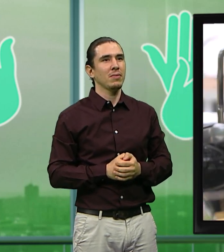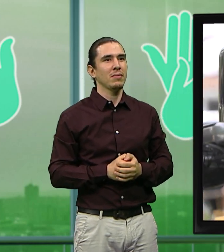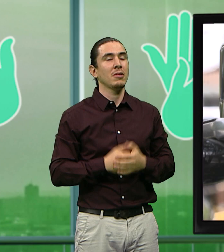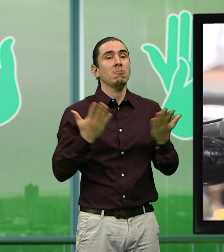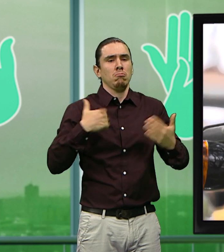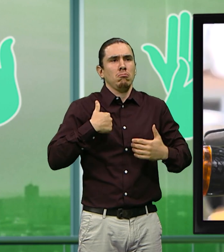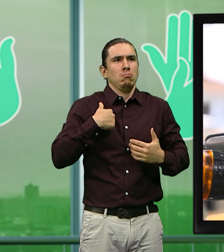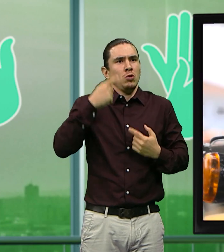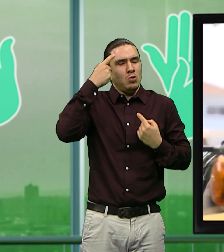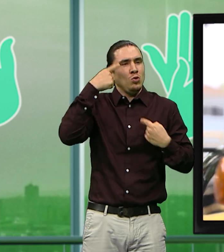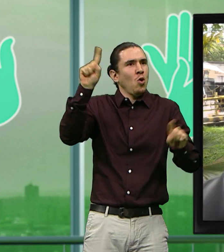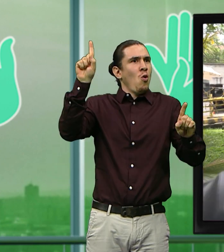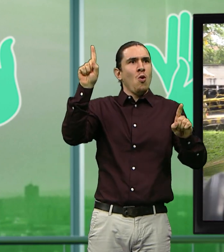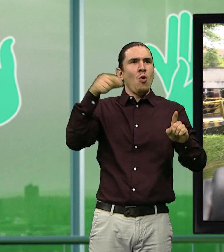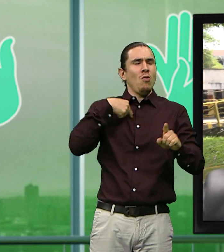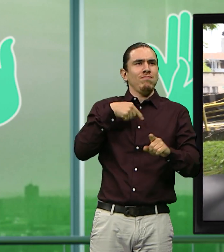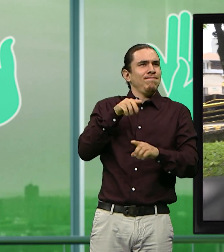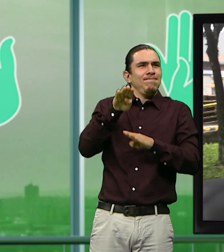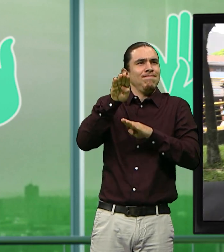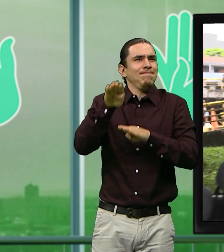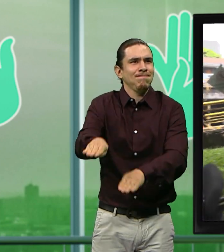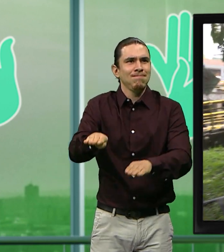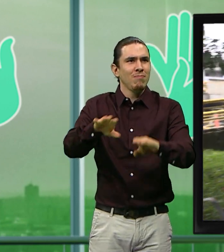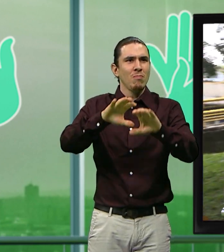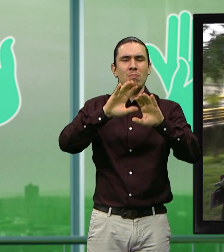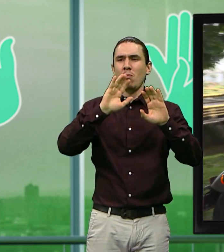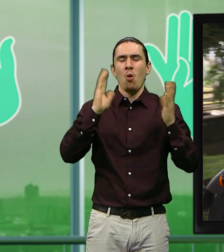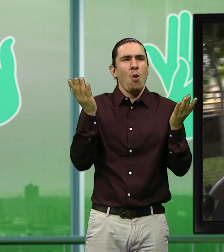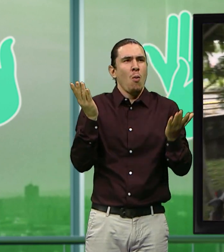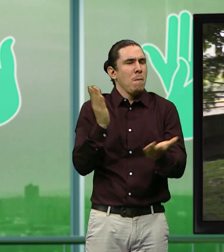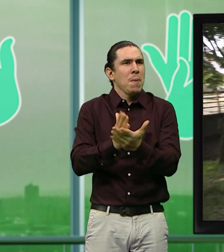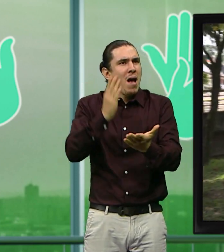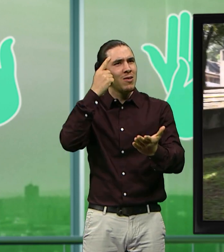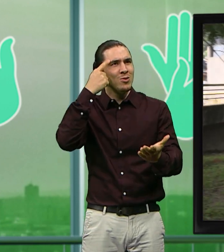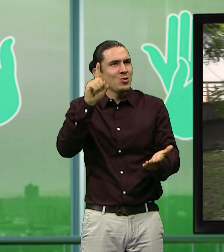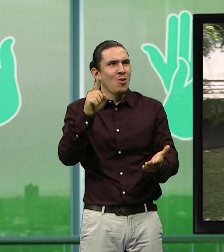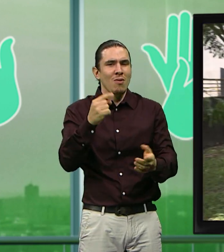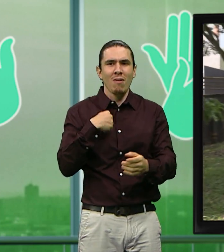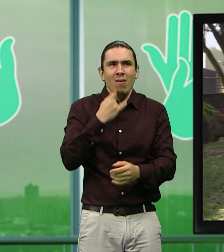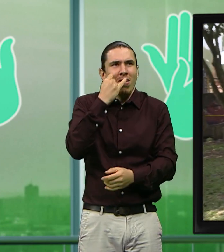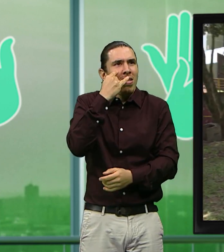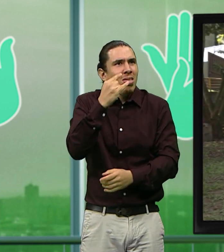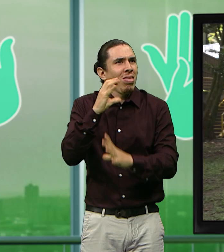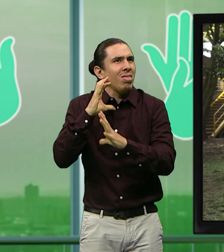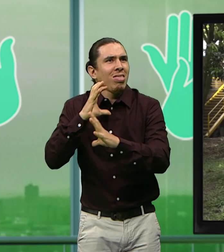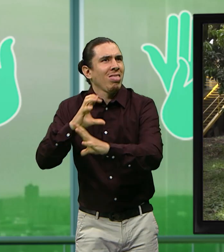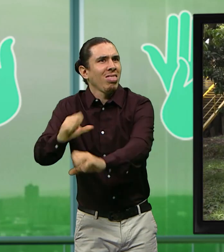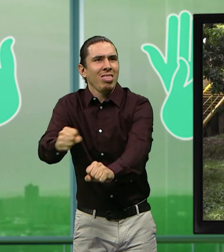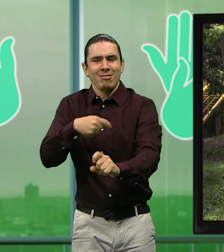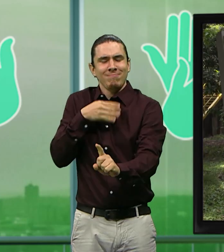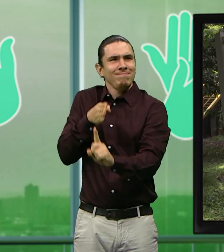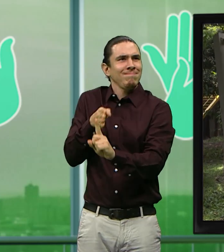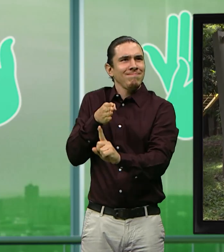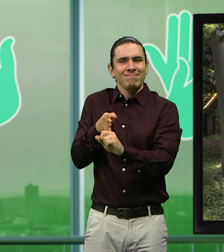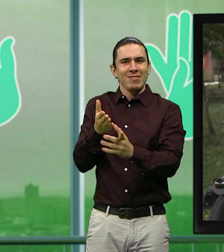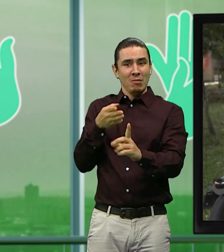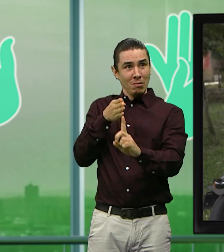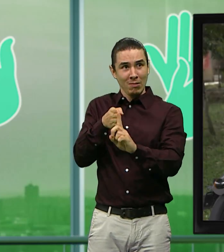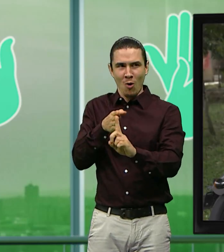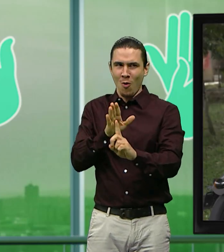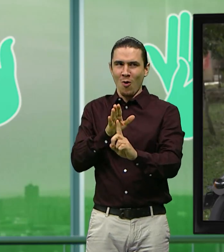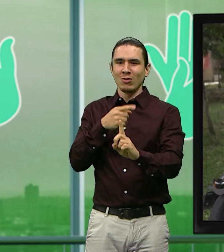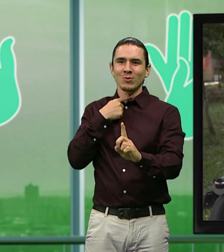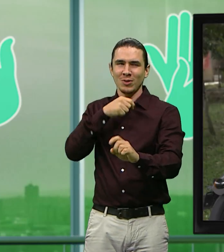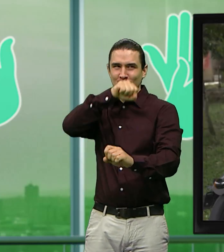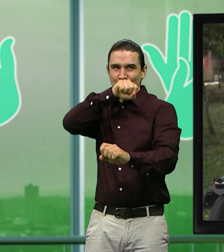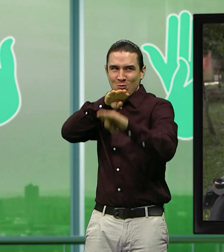Yo entré por accidente, entré a este mundo por accidente, vine a hacer un favor y terminé enamorándome de estas motos, terminé trabajando